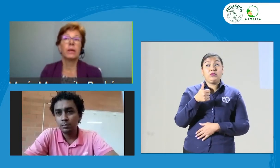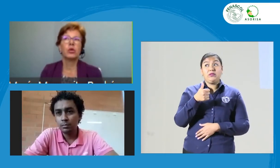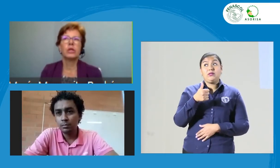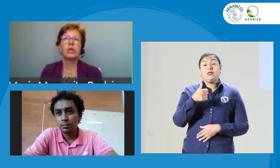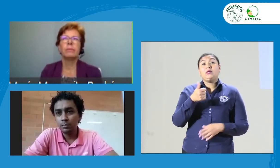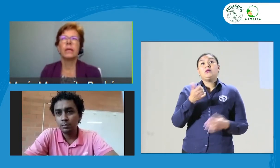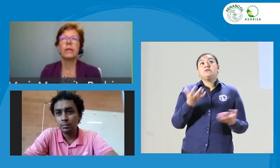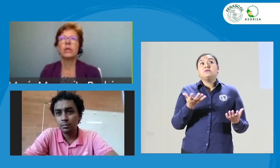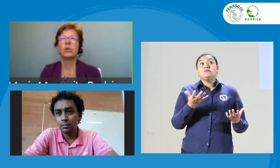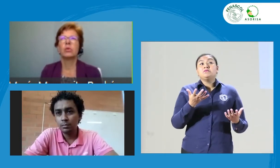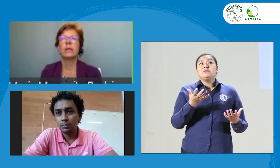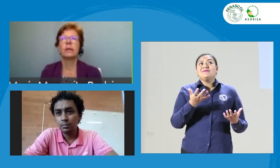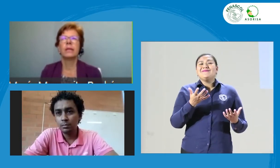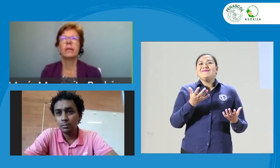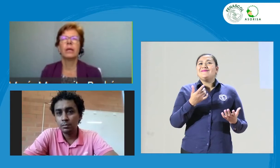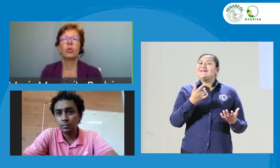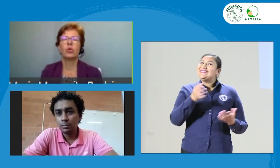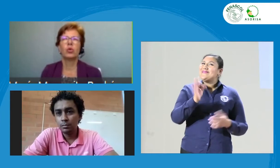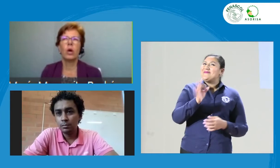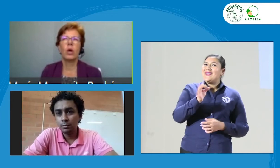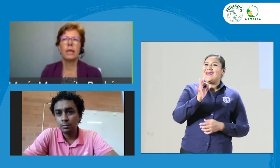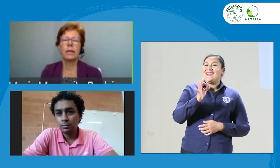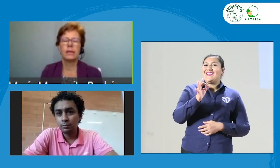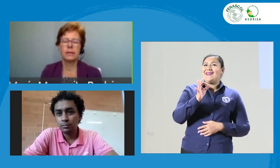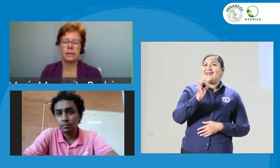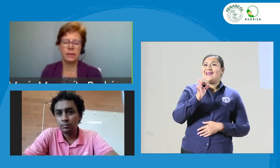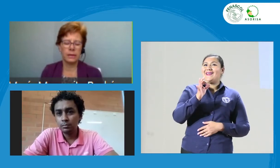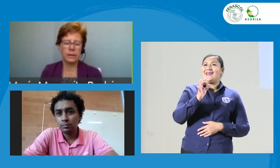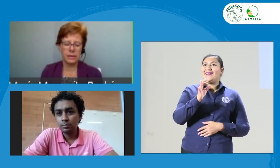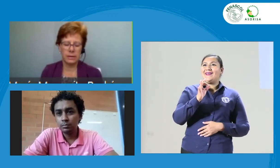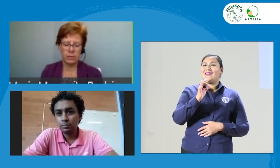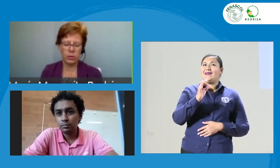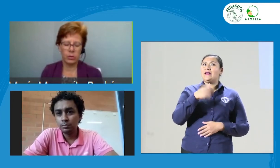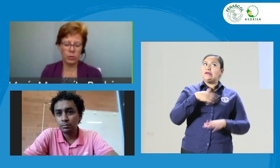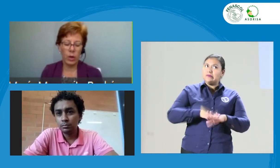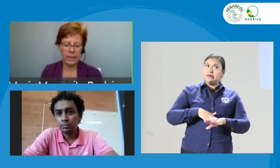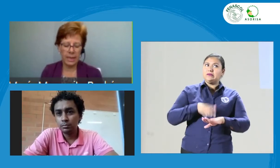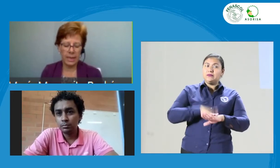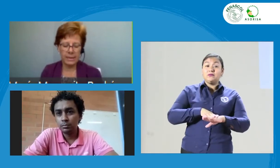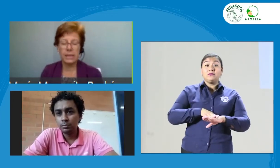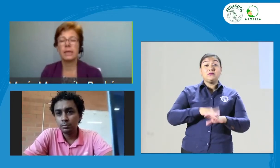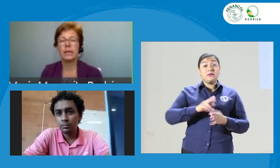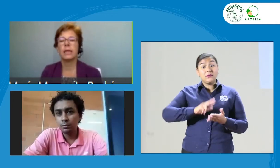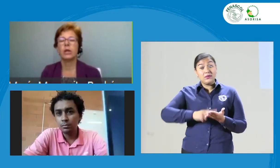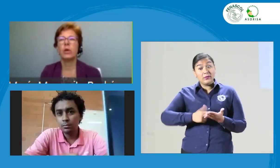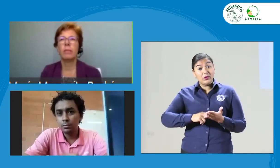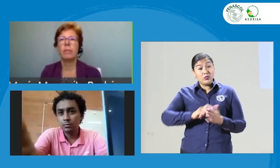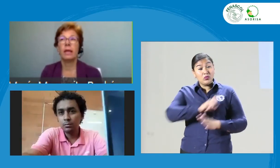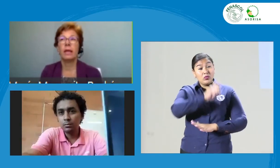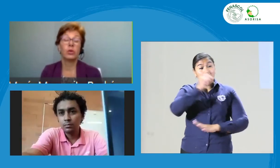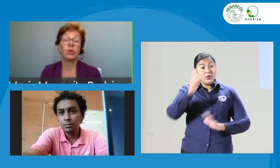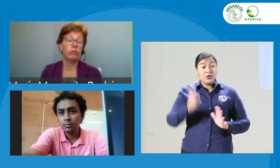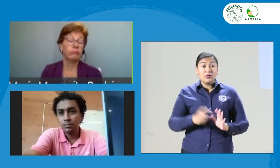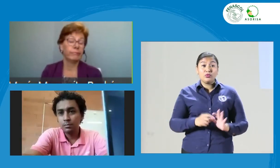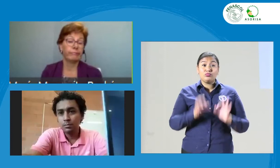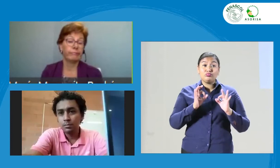Al respecto, yo siempre he dicho que un intérprete con todas las cualidades que se requiere y una mala actitud